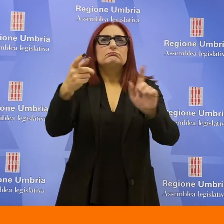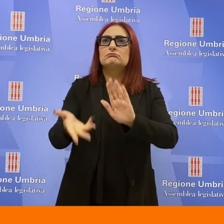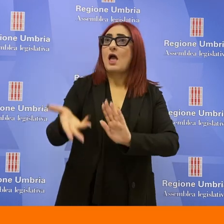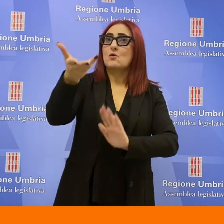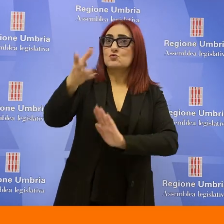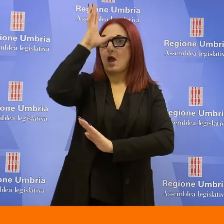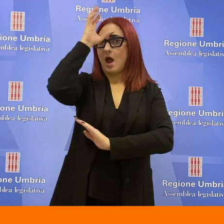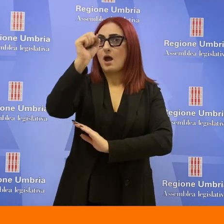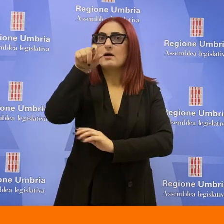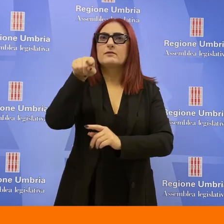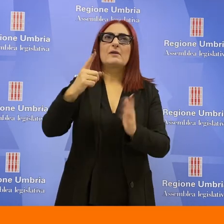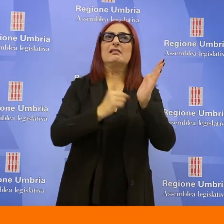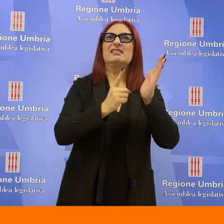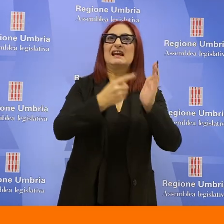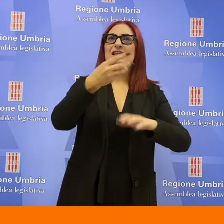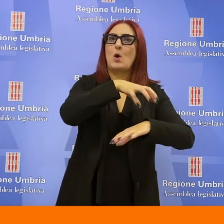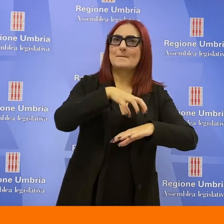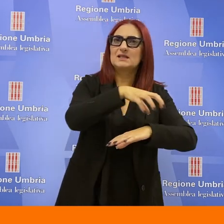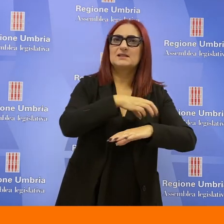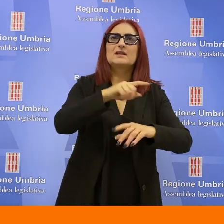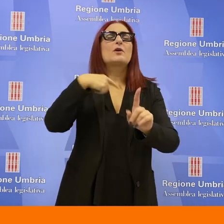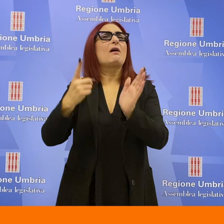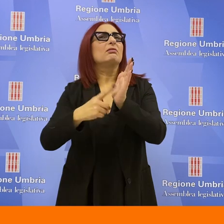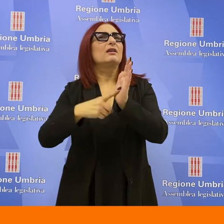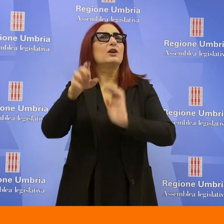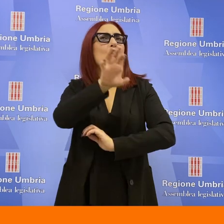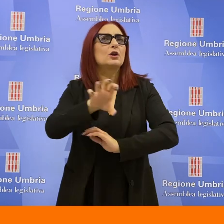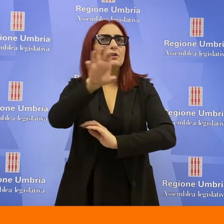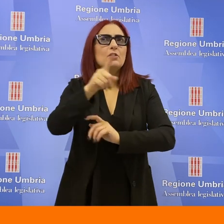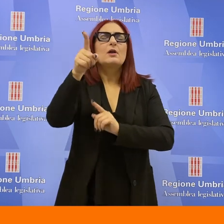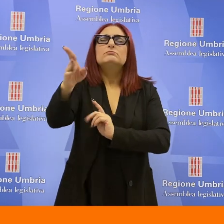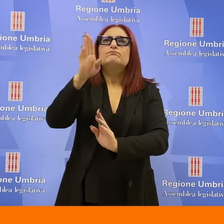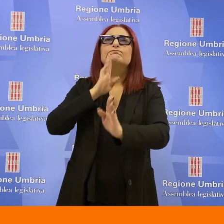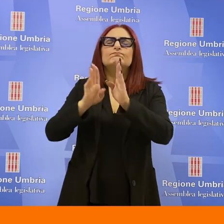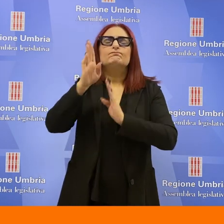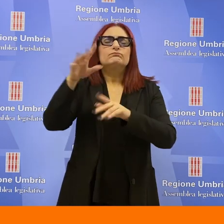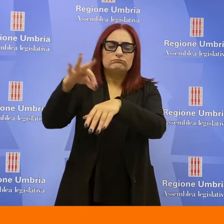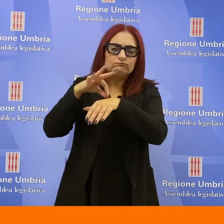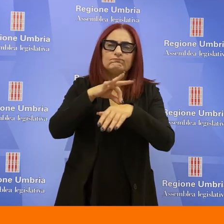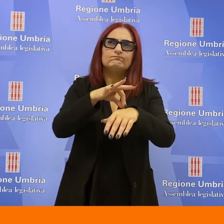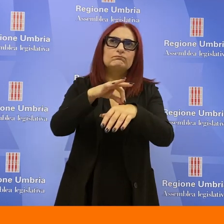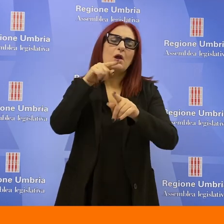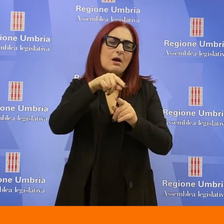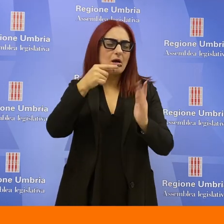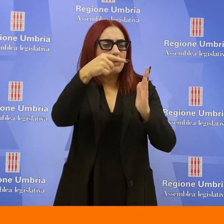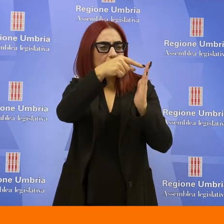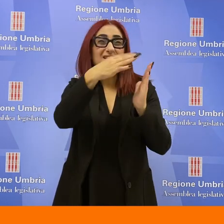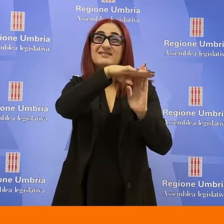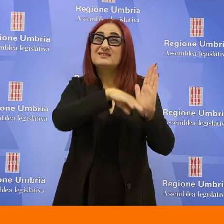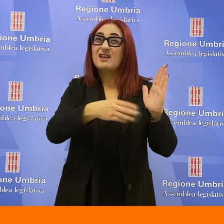i più autorevoli e accademici del diritto amministrativo e del diritto regionale, che hanno condotto e ci hanno segnalato quali erano